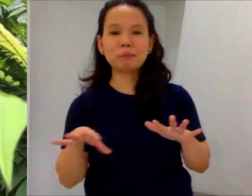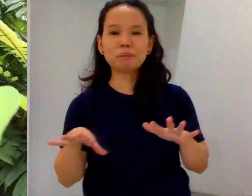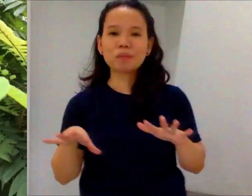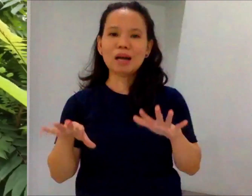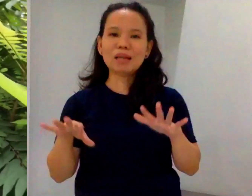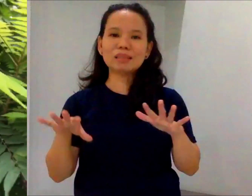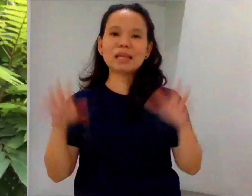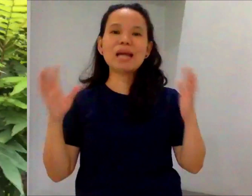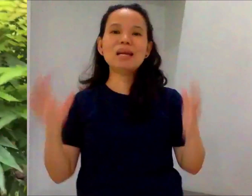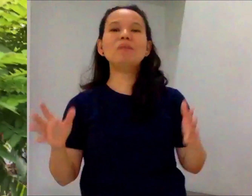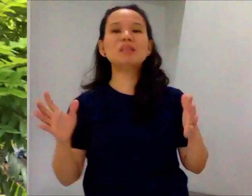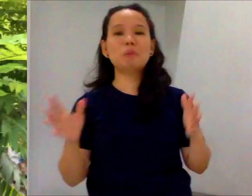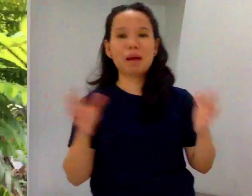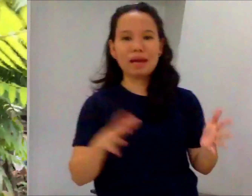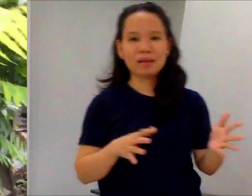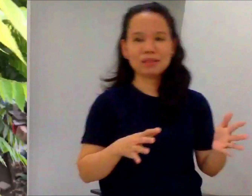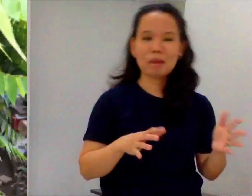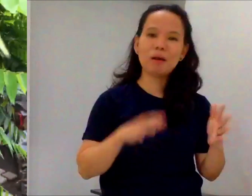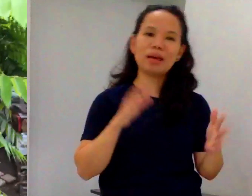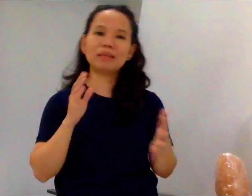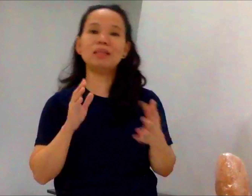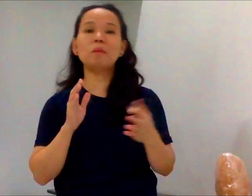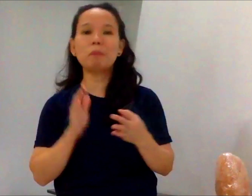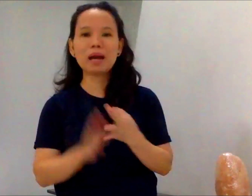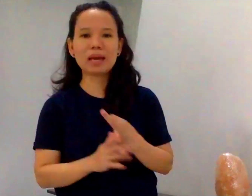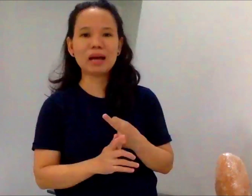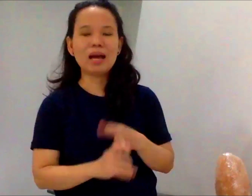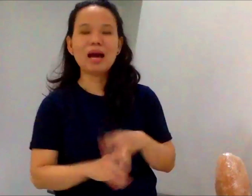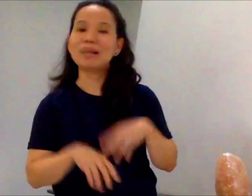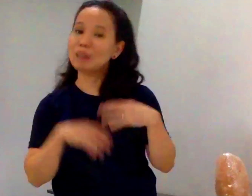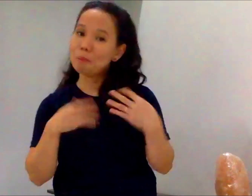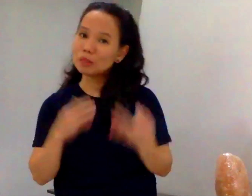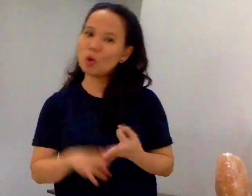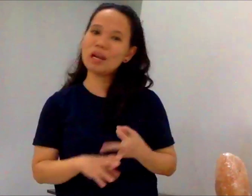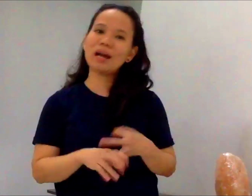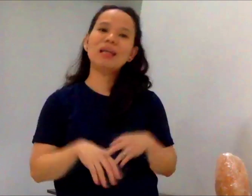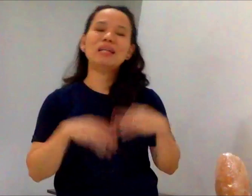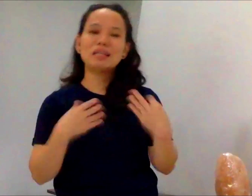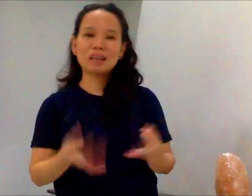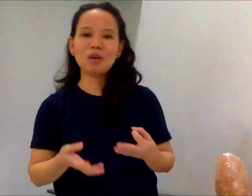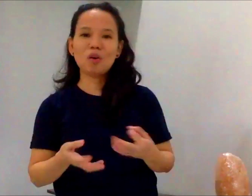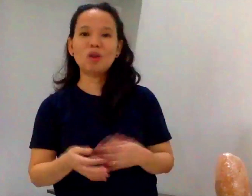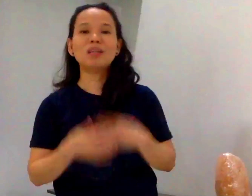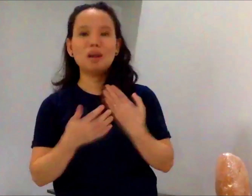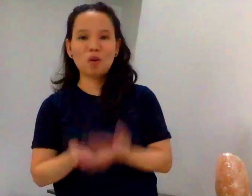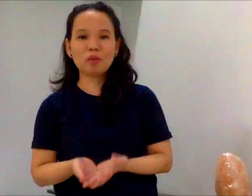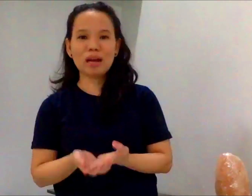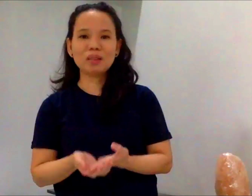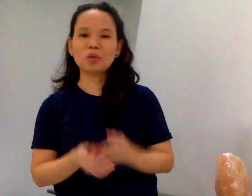at sa gano'ng kami sa papaya. Napaka-healthy ng papaya, ng patola, ng talong, ng okra. So,